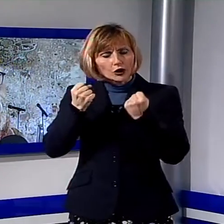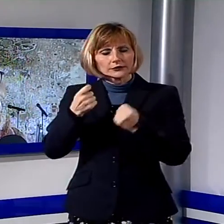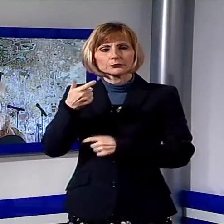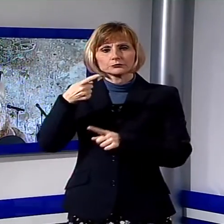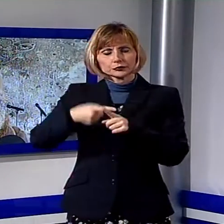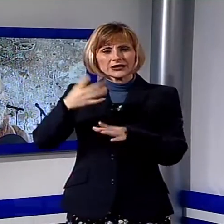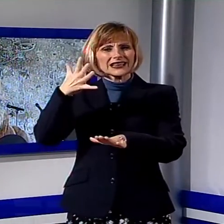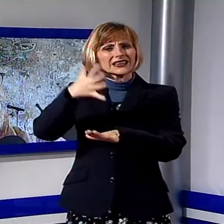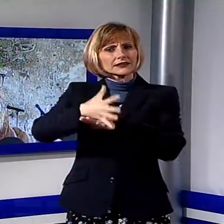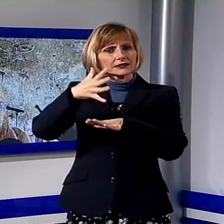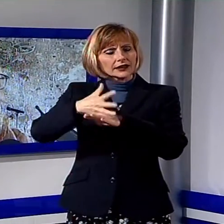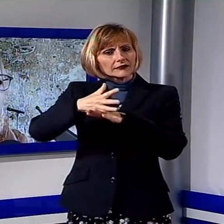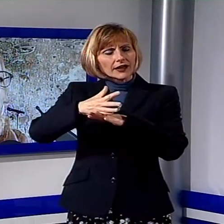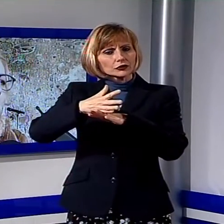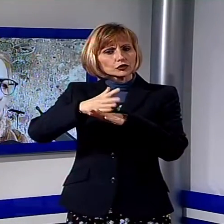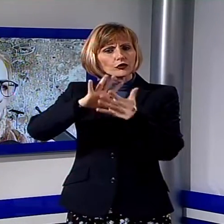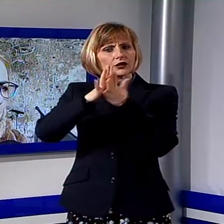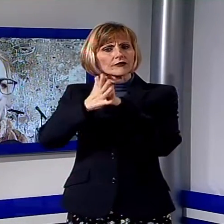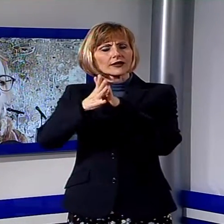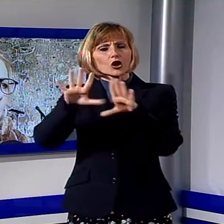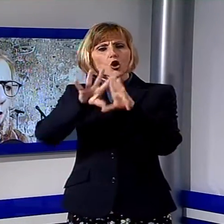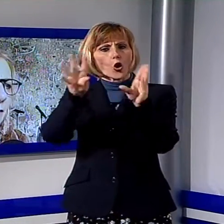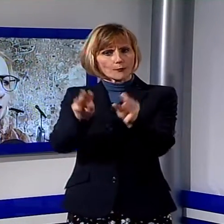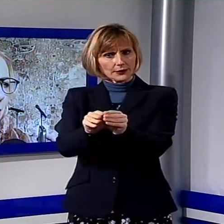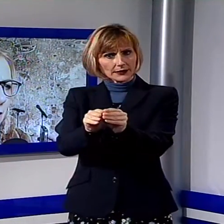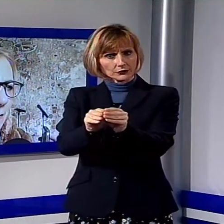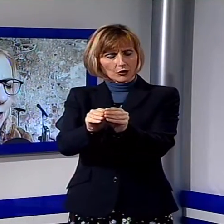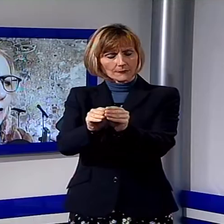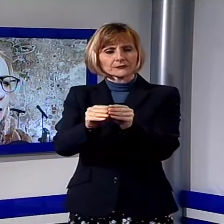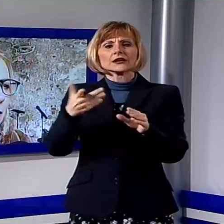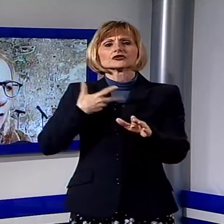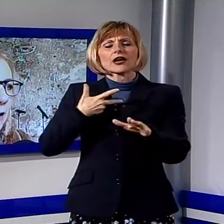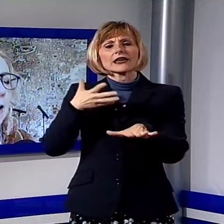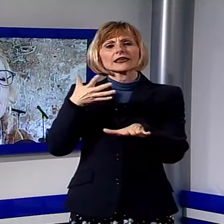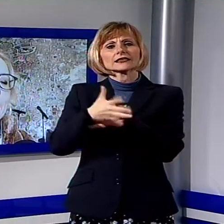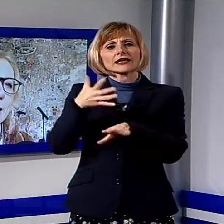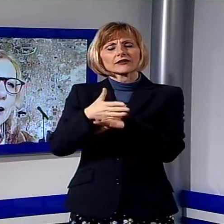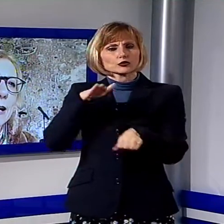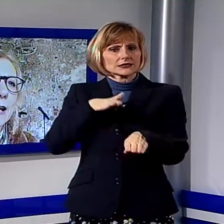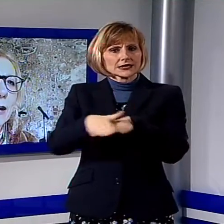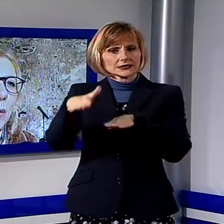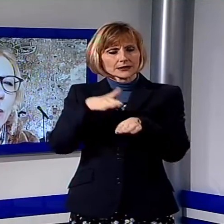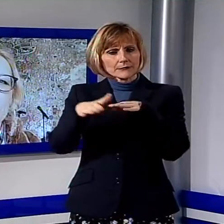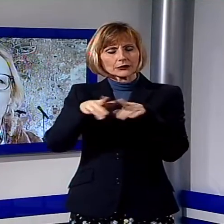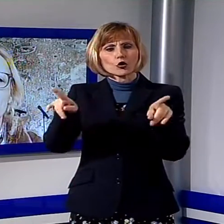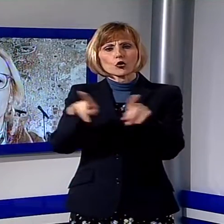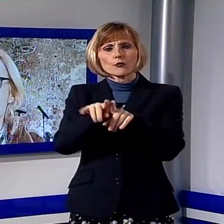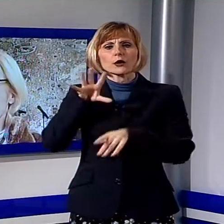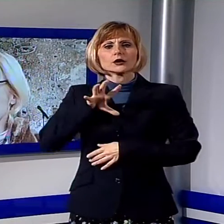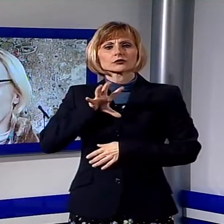che va a completare altri interventi. Un intervento sistematico di recupero, risistemazione,